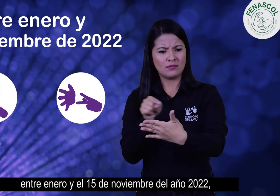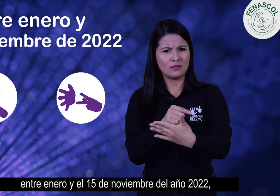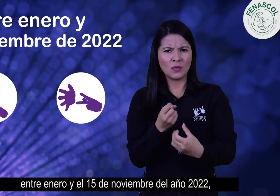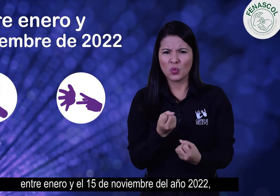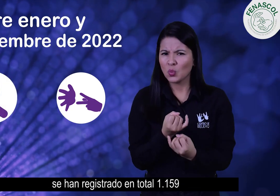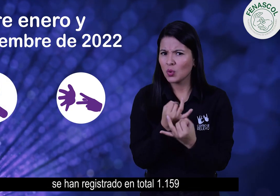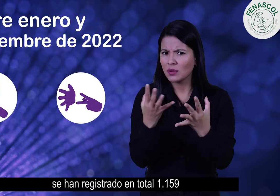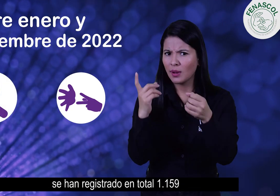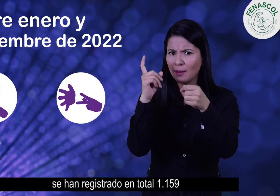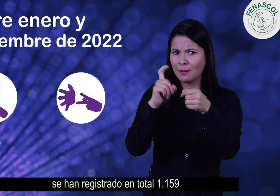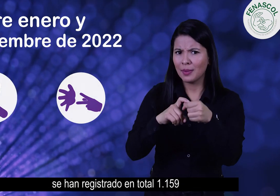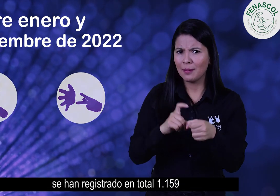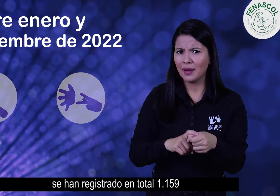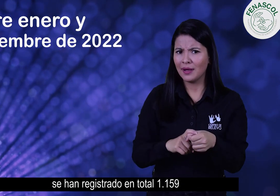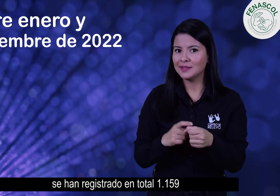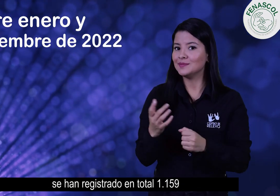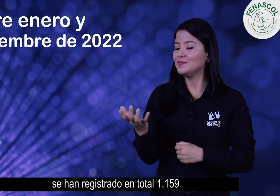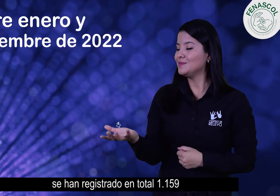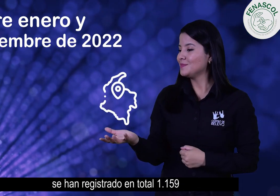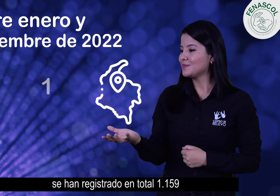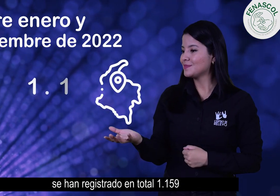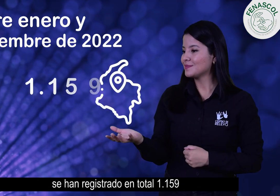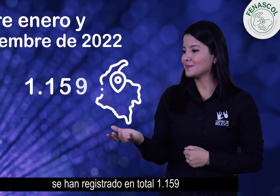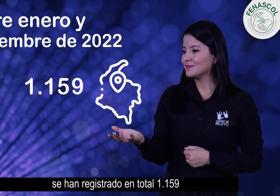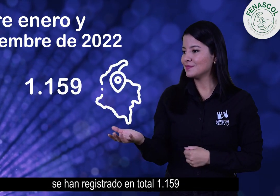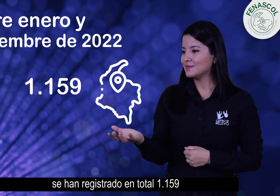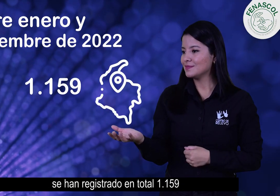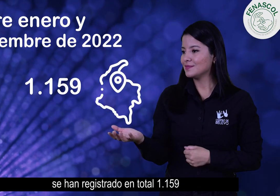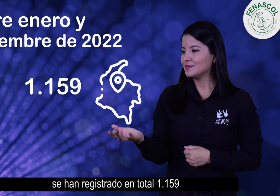Se han registrado en total 1,159.